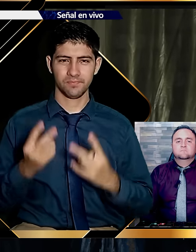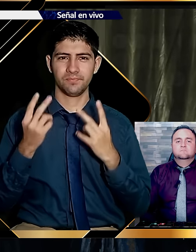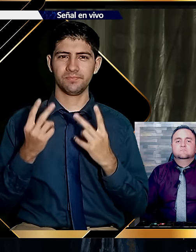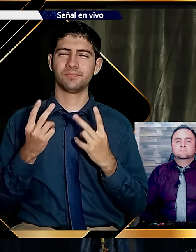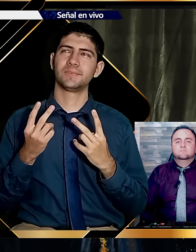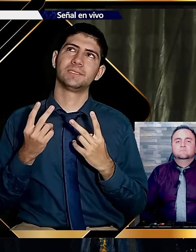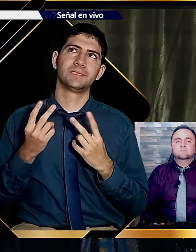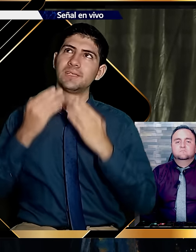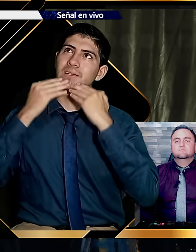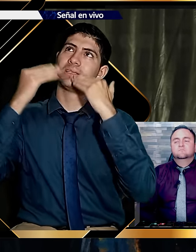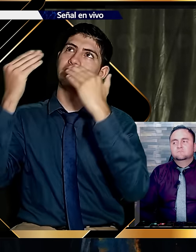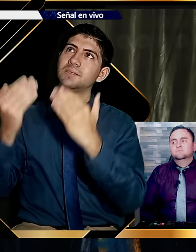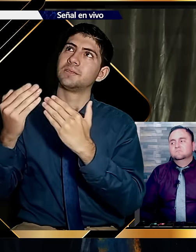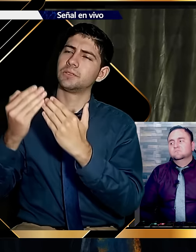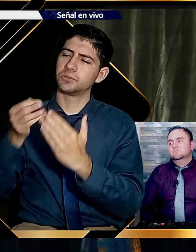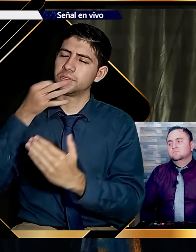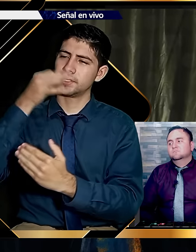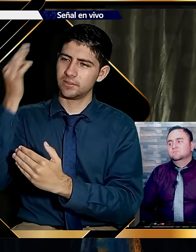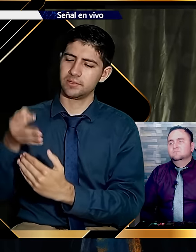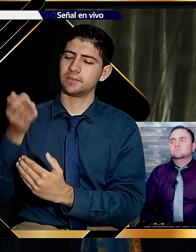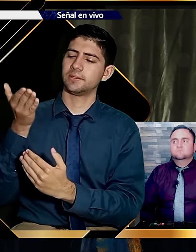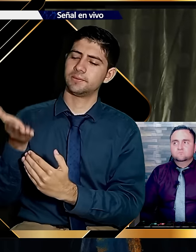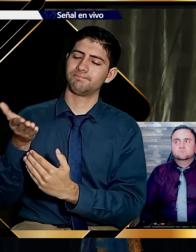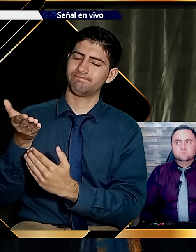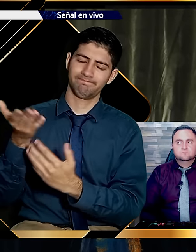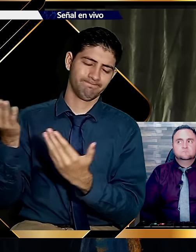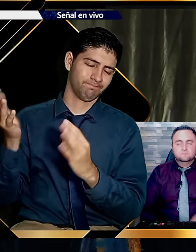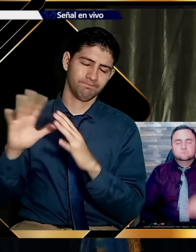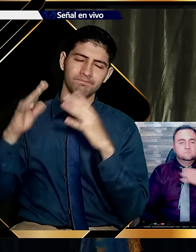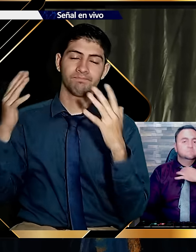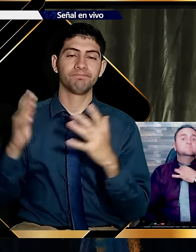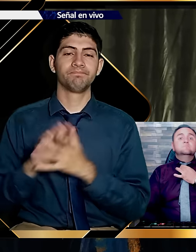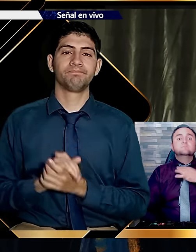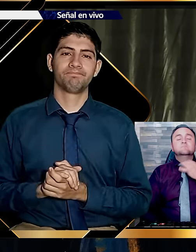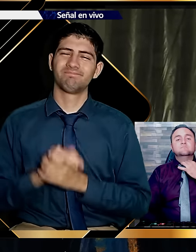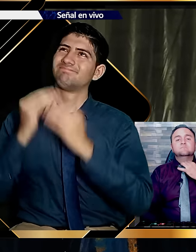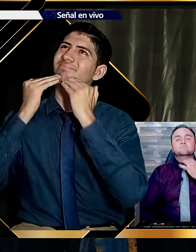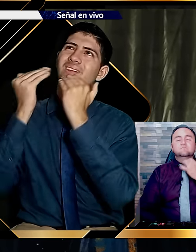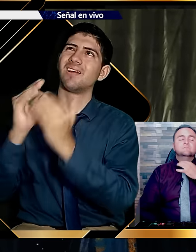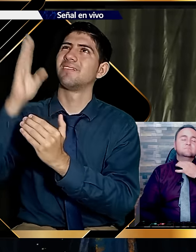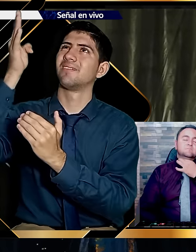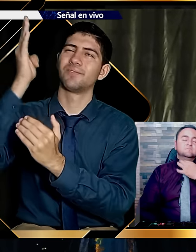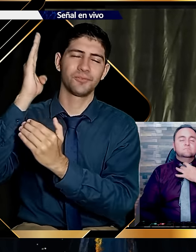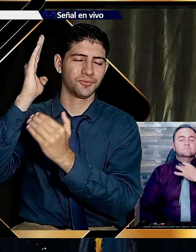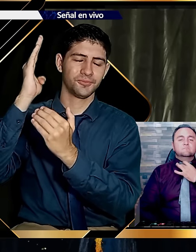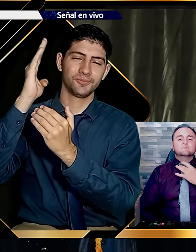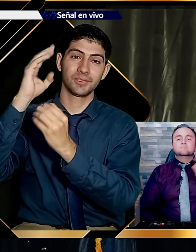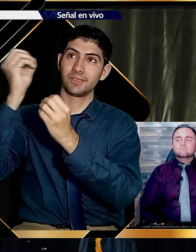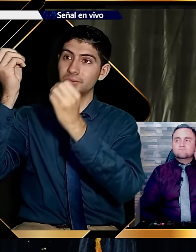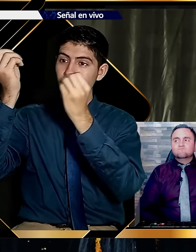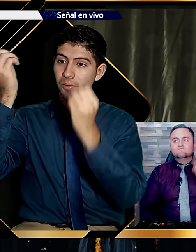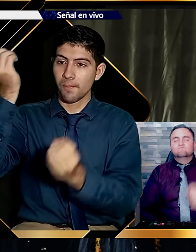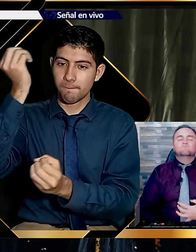Que solo nos produce. En esta mañana. Todos una deuda permanente. Con la verdad. Hermano. Estamos endeudados.